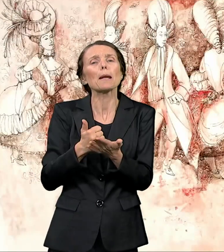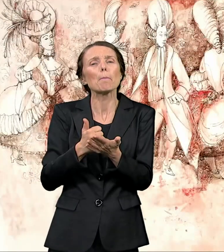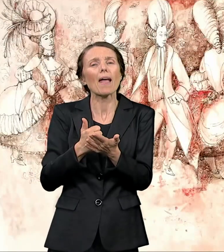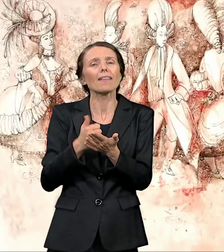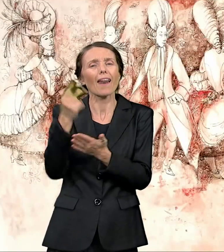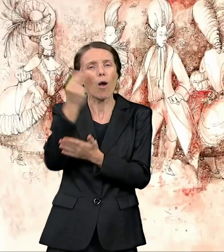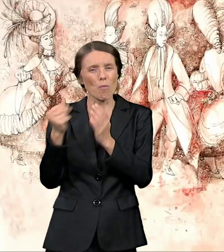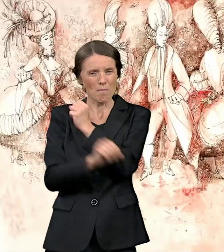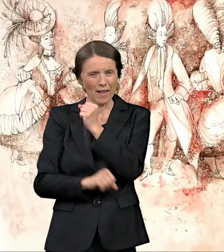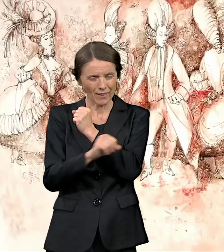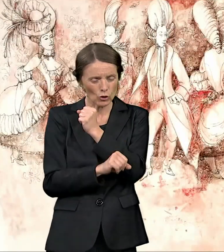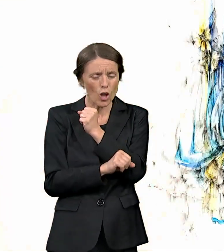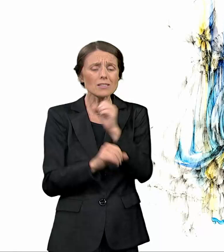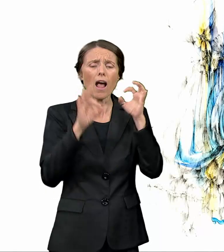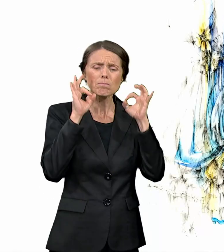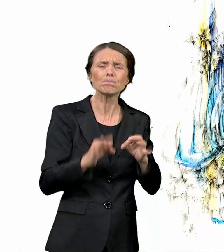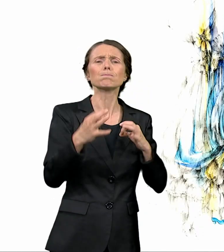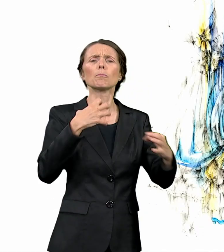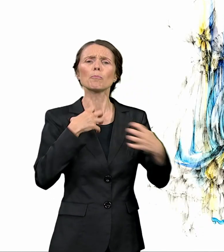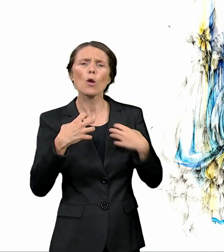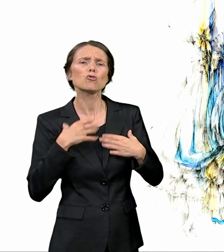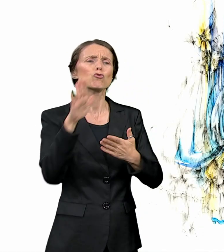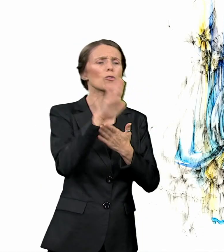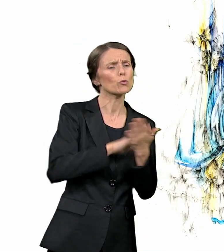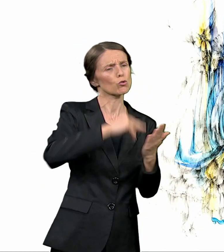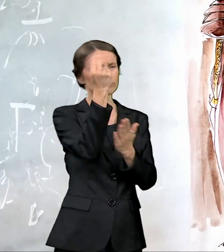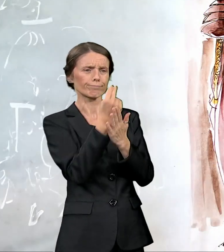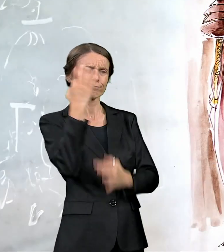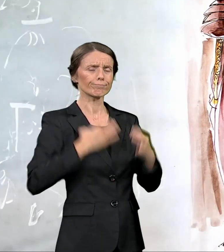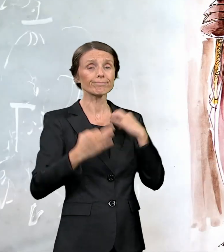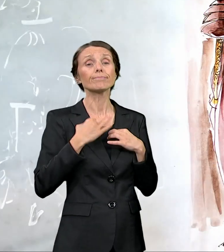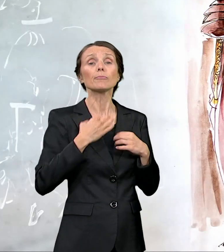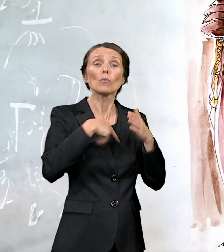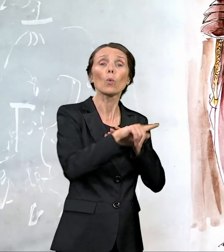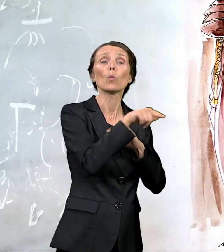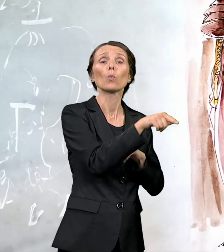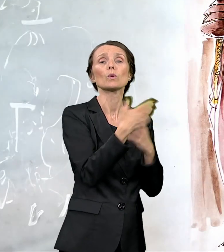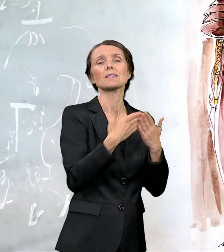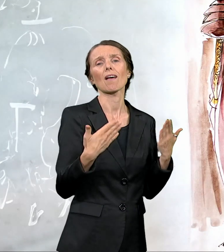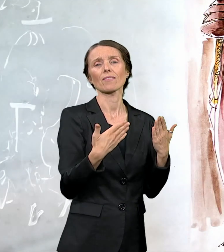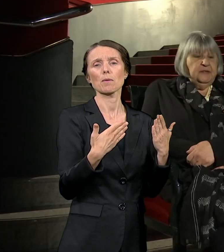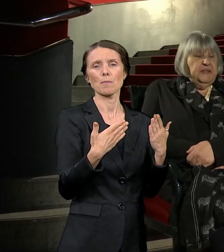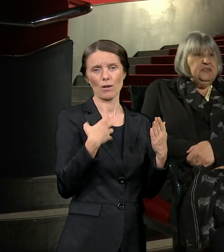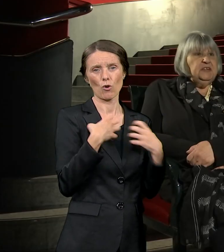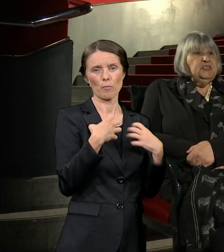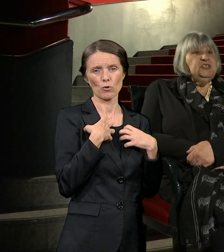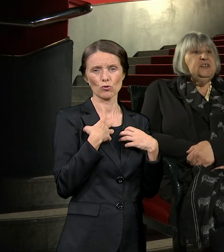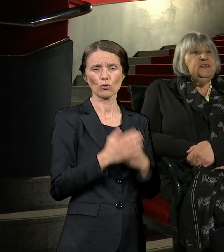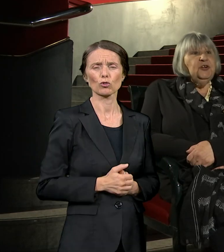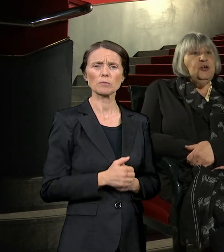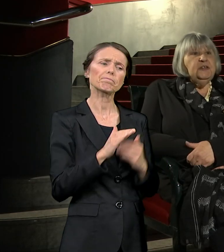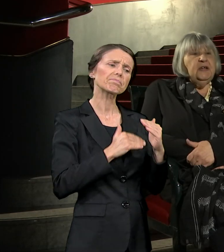umetničko, profesionalno putovanje započele u savremenom pozorištu. Kasnije, tek negde 73.